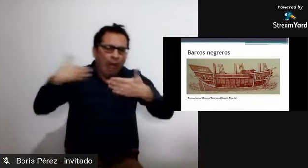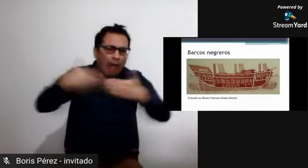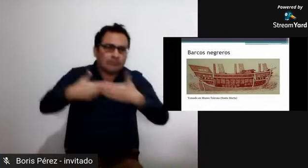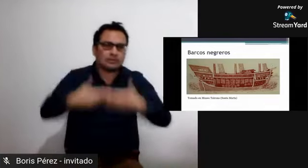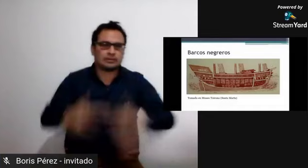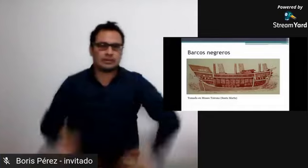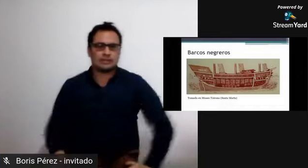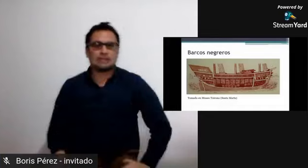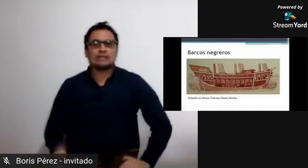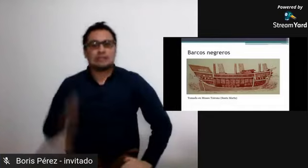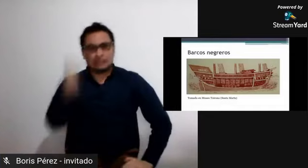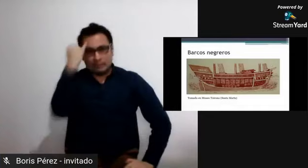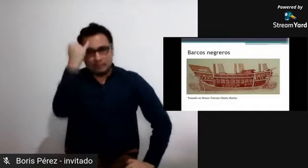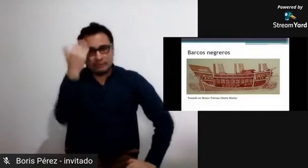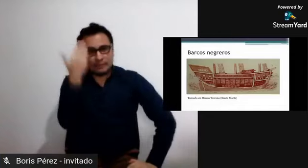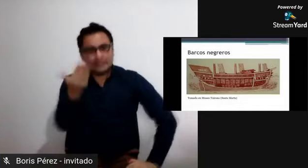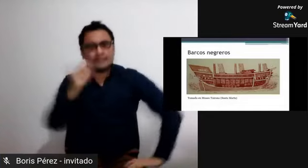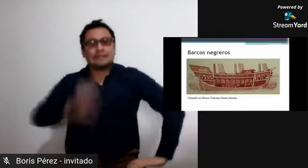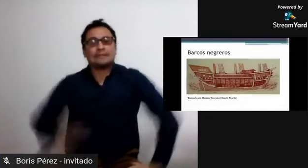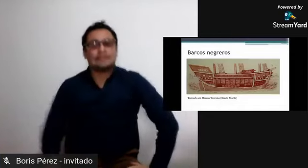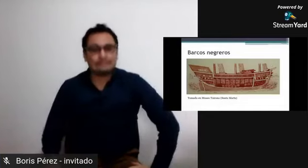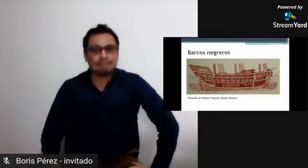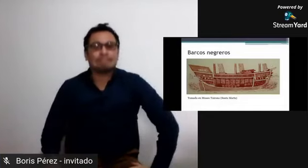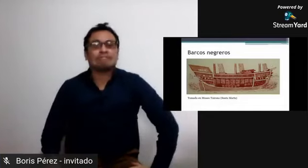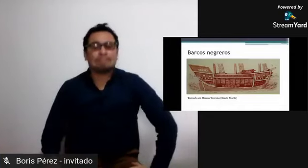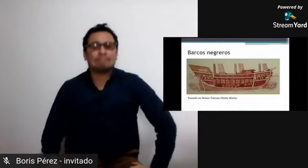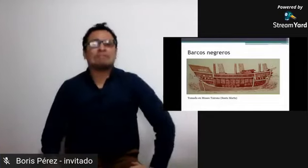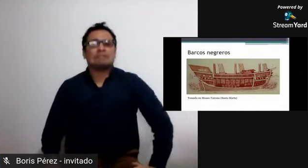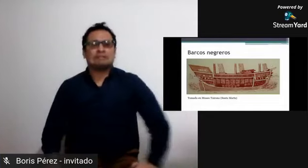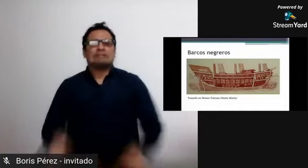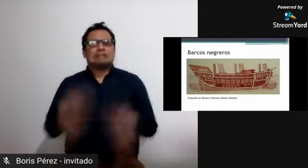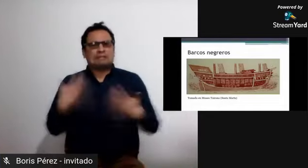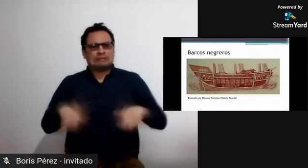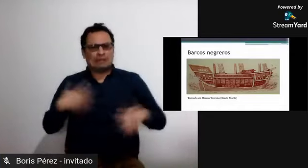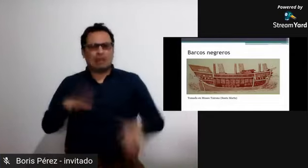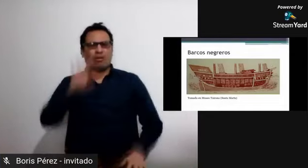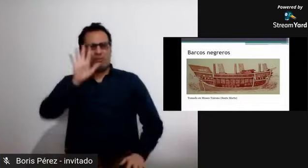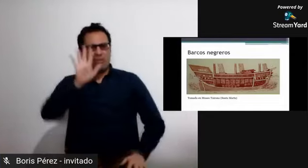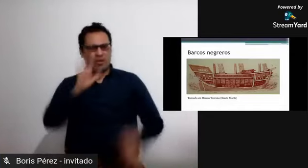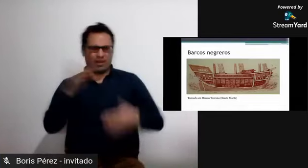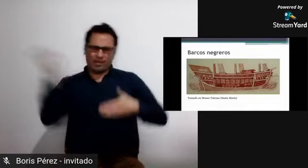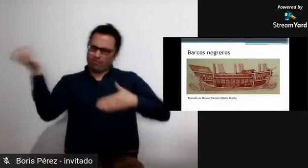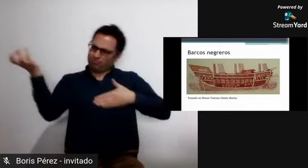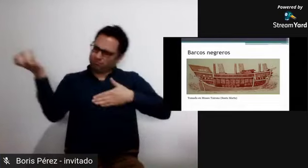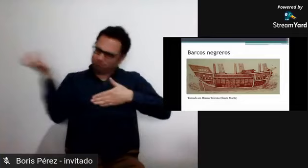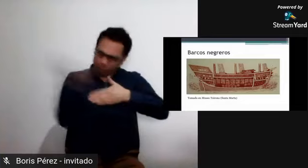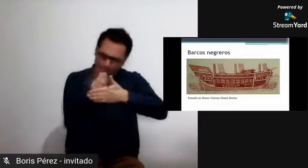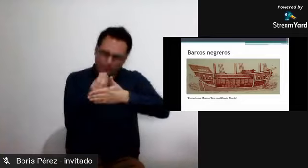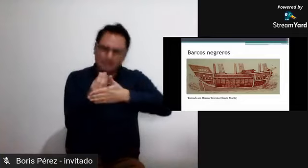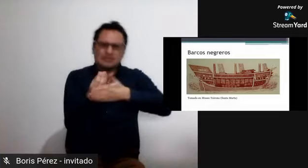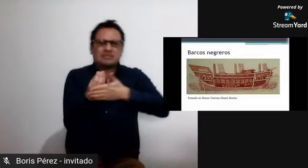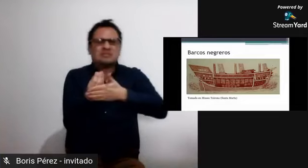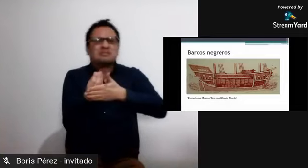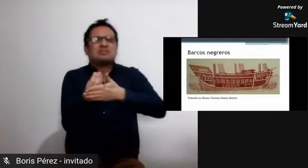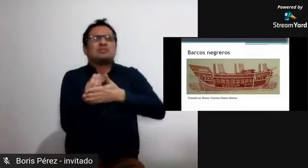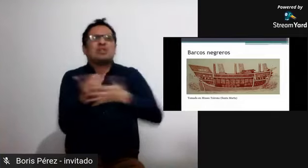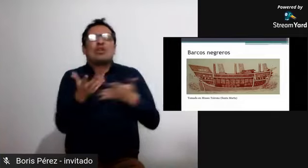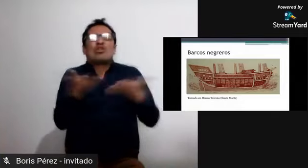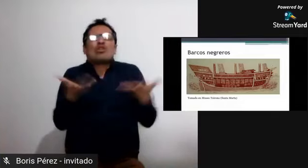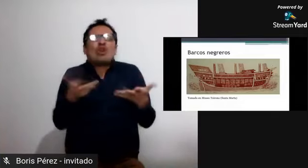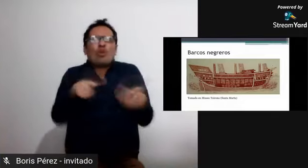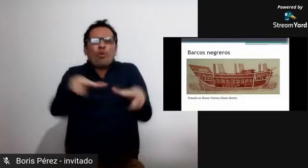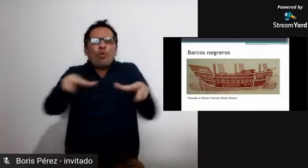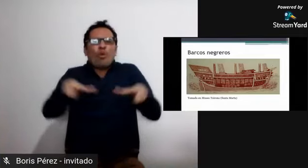millones de personas negras imagínense ustedes o sea un dato realmente